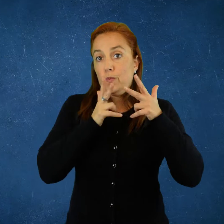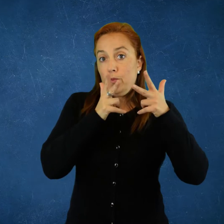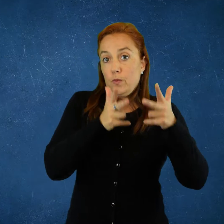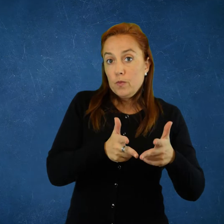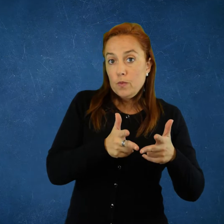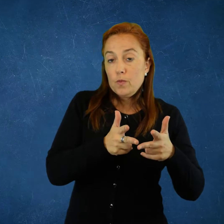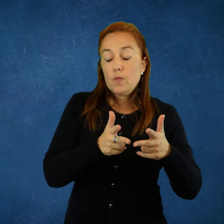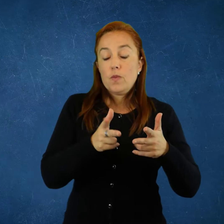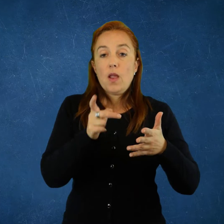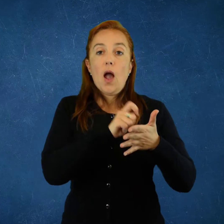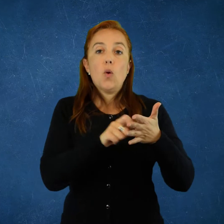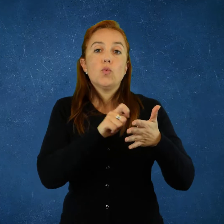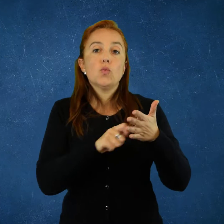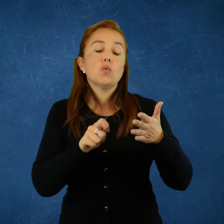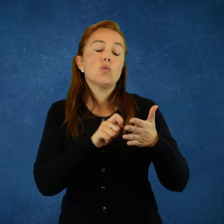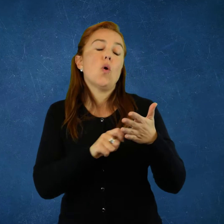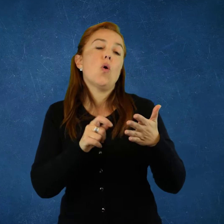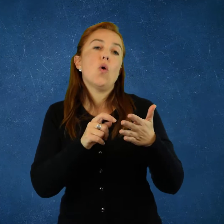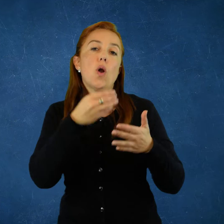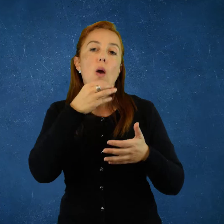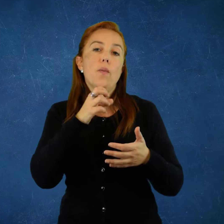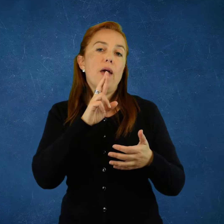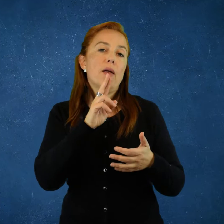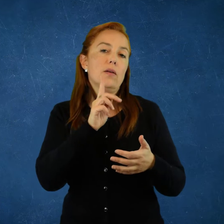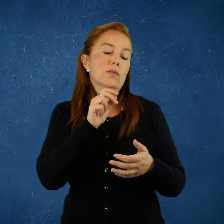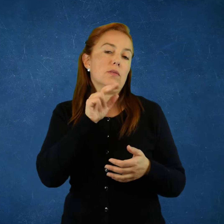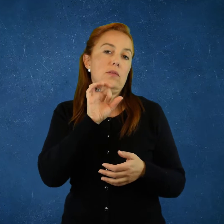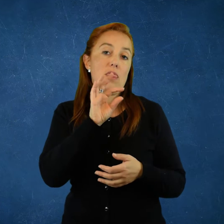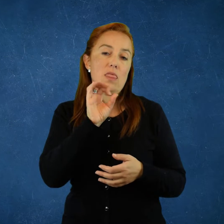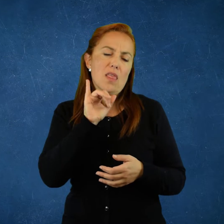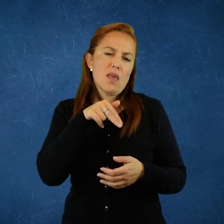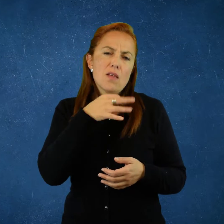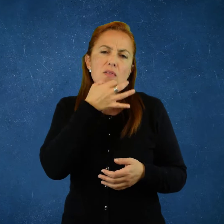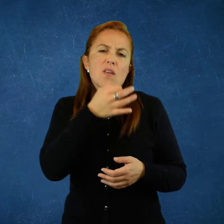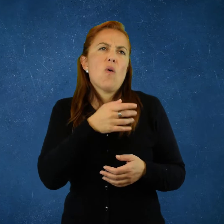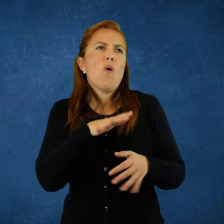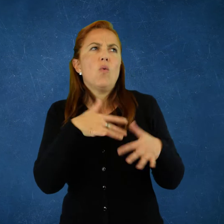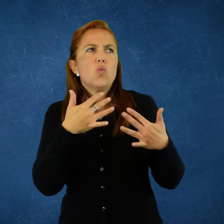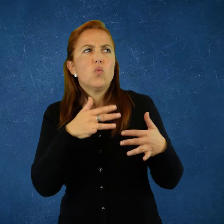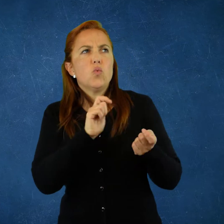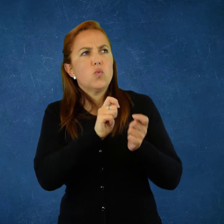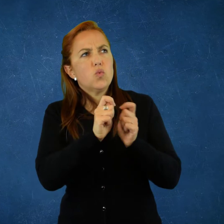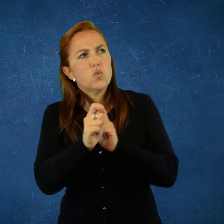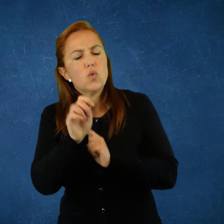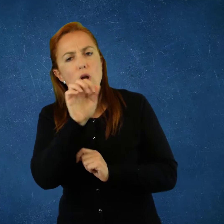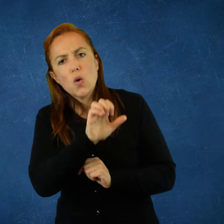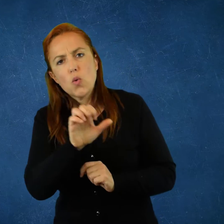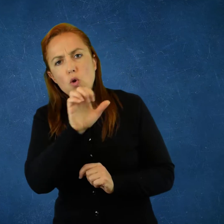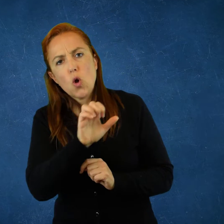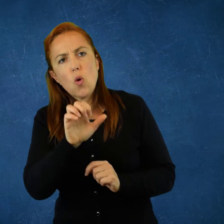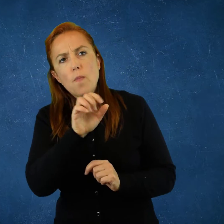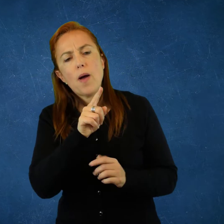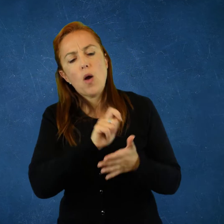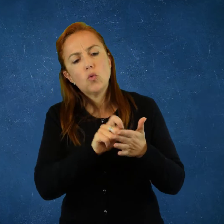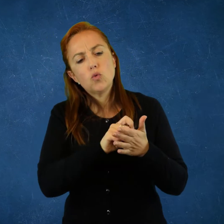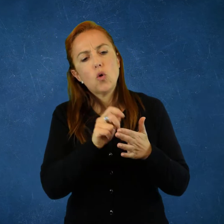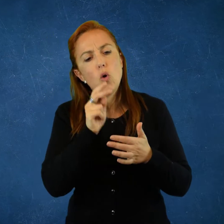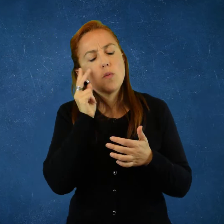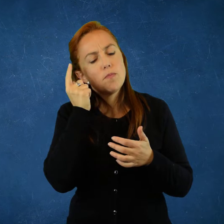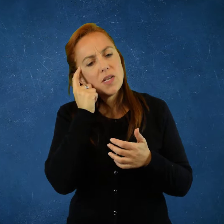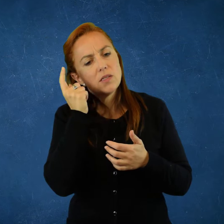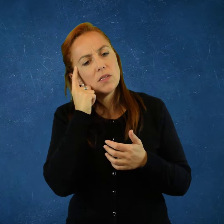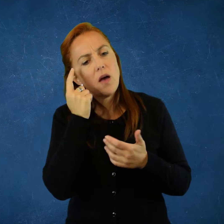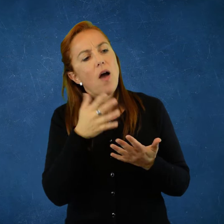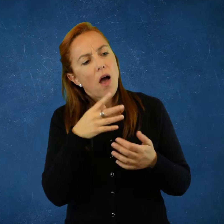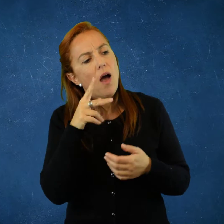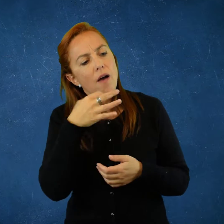siglo XIX, otra vez. Habíamos dejado precisamente a Berstein pensando en todo lo que había cambiado Europa. En el vídeo